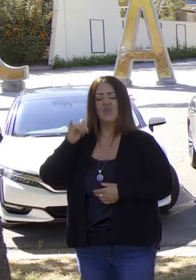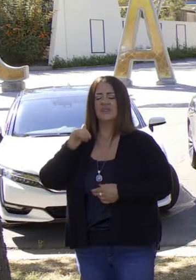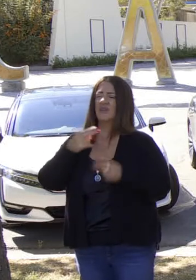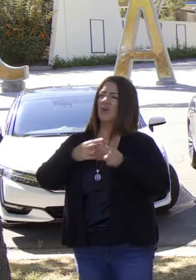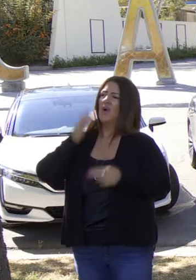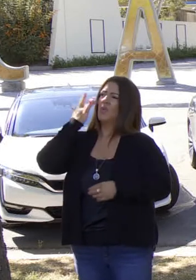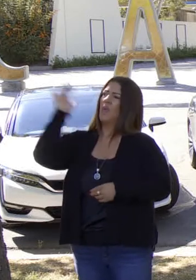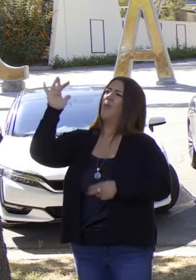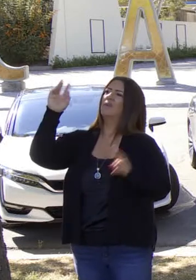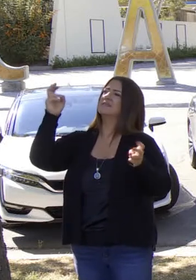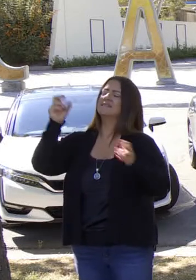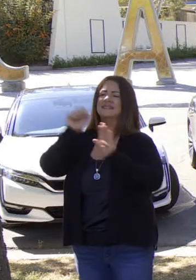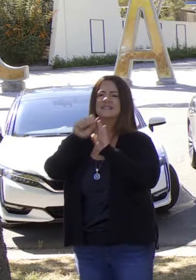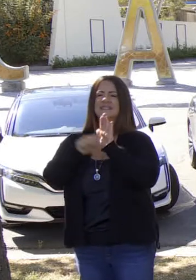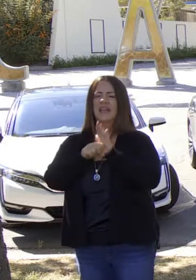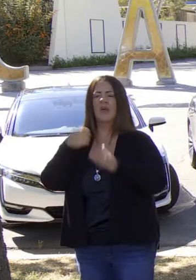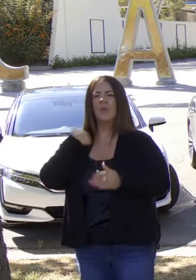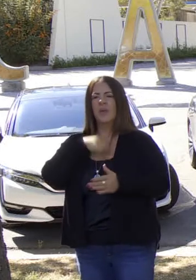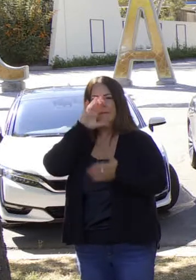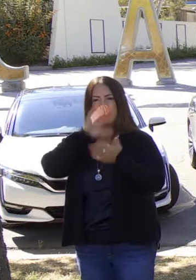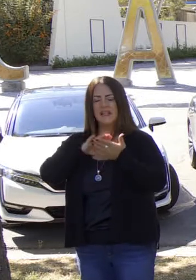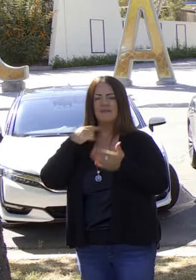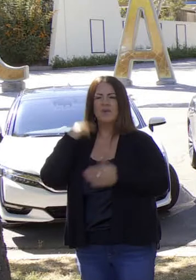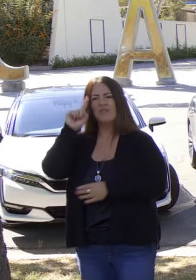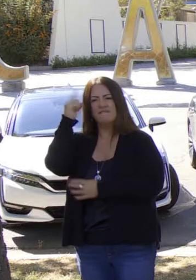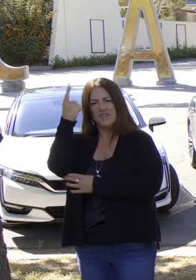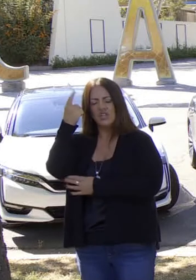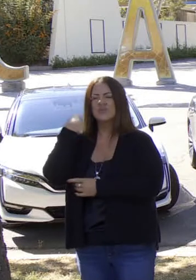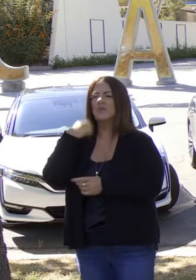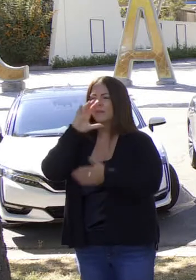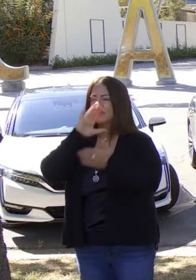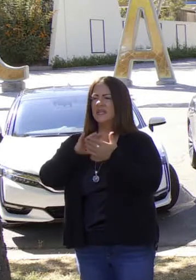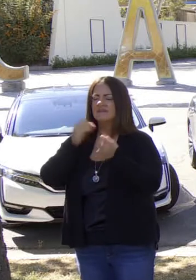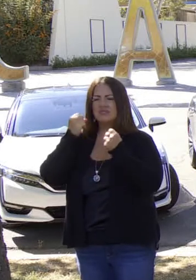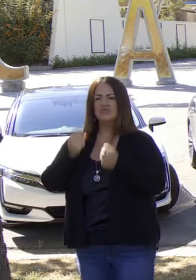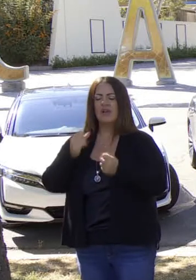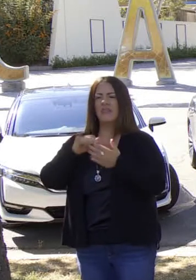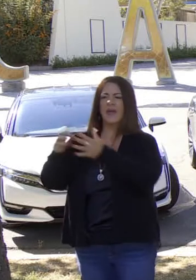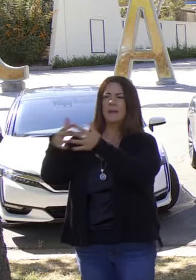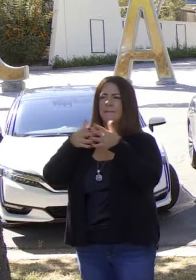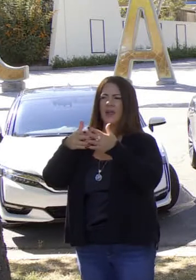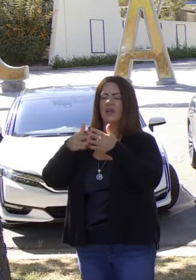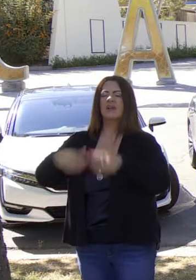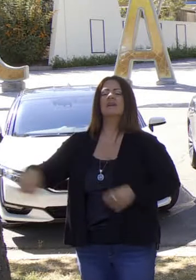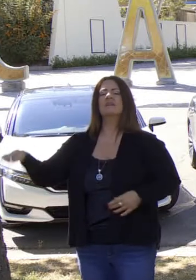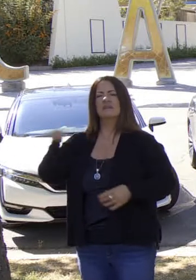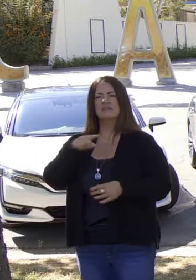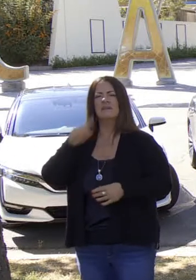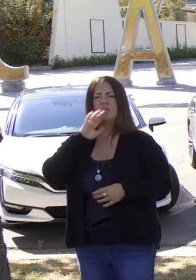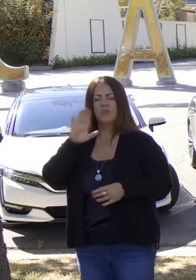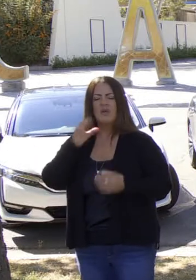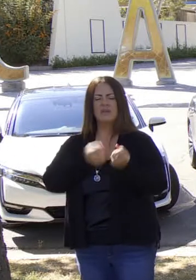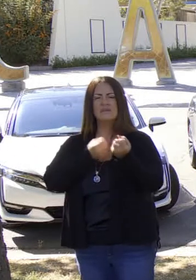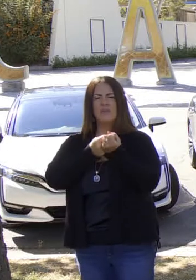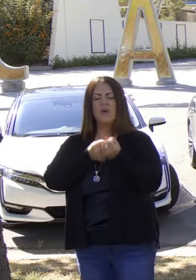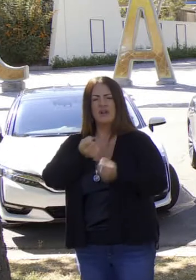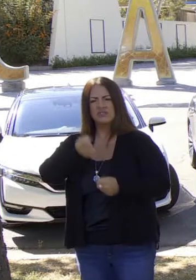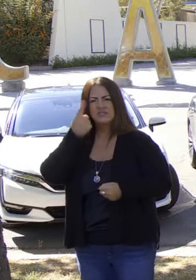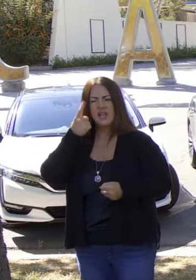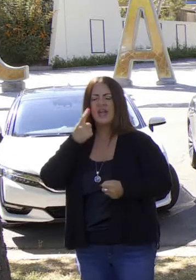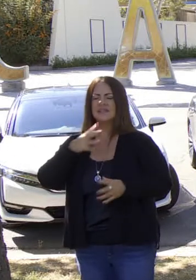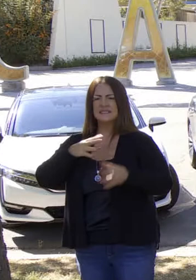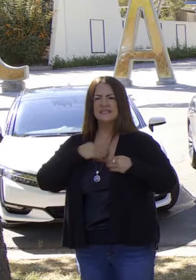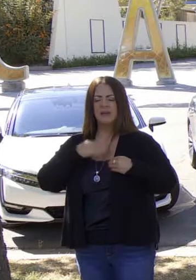dorado. Creemos que el futuro siempre llega aquí primero y Estados Unidos está